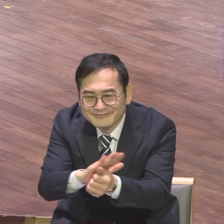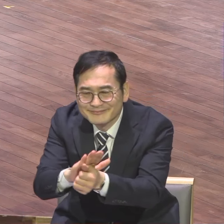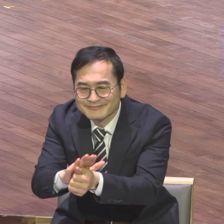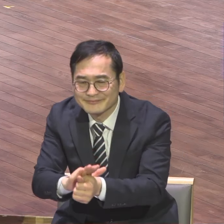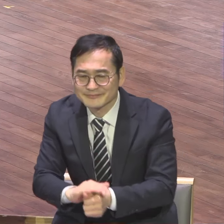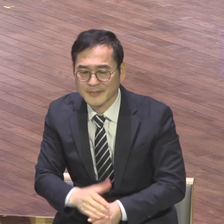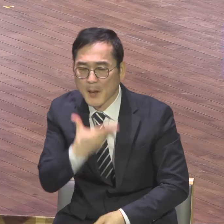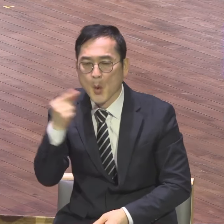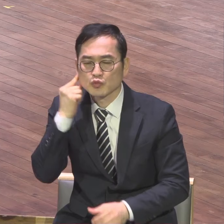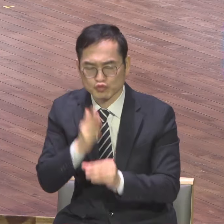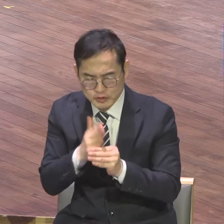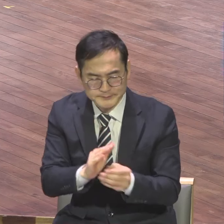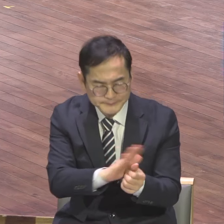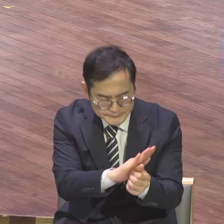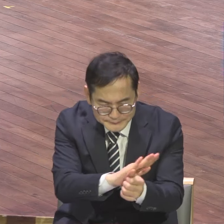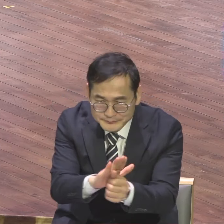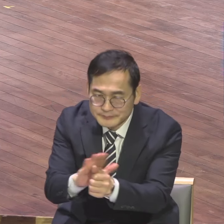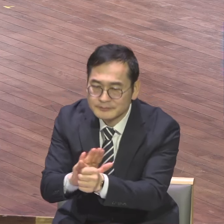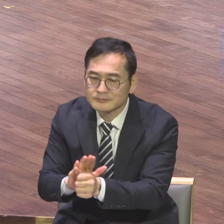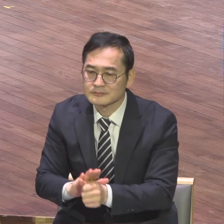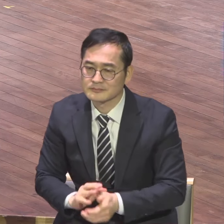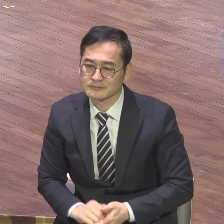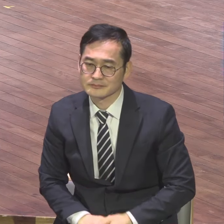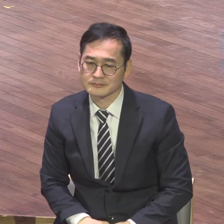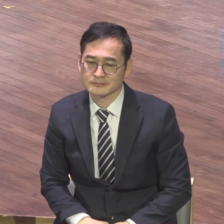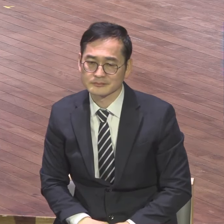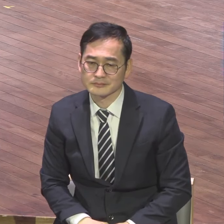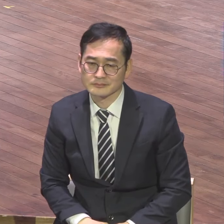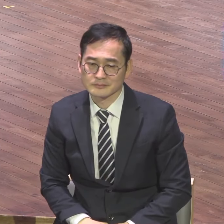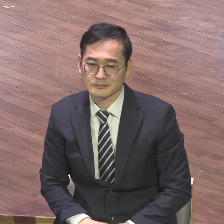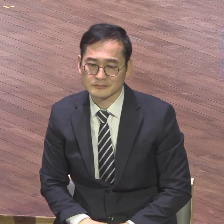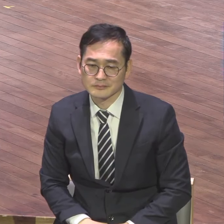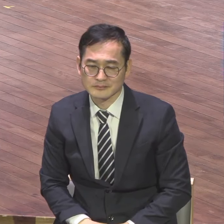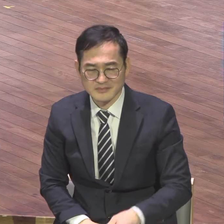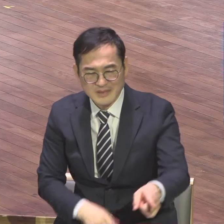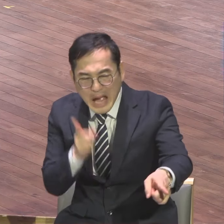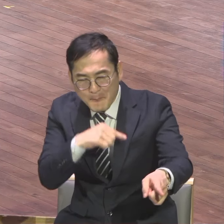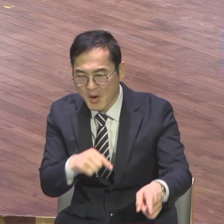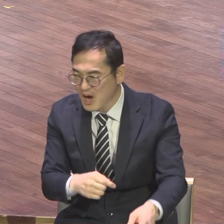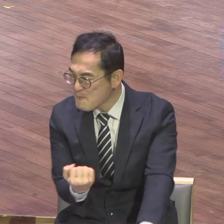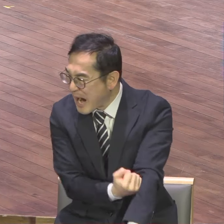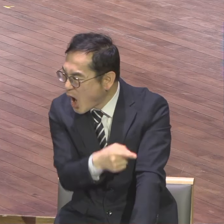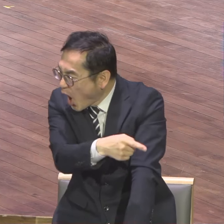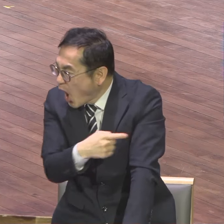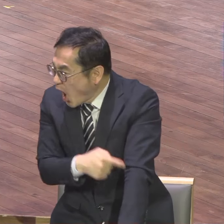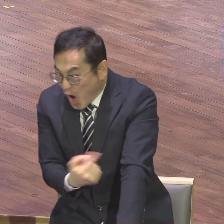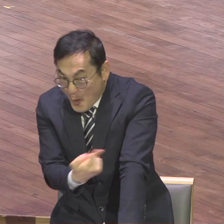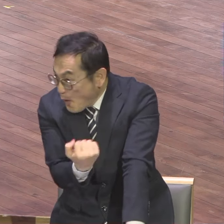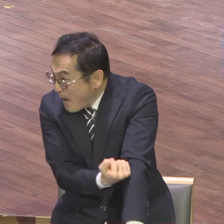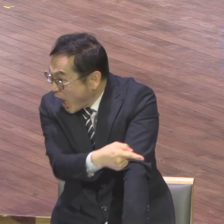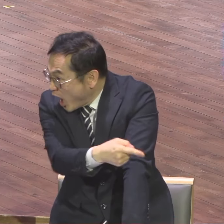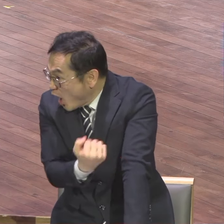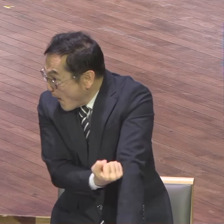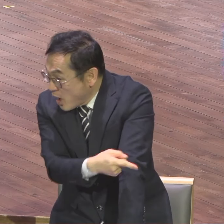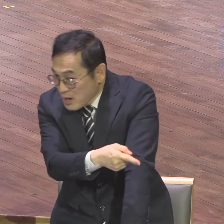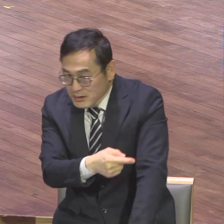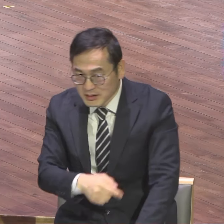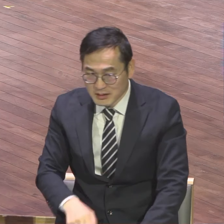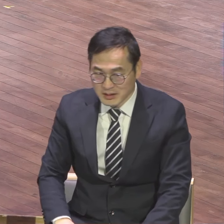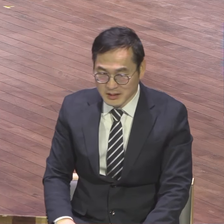영적으로 바라보고 영적으로 치유해야지 그 사람이 어떤 짓을 한다 조금 이상한지 치유해야 되겠구나 이래야지 왜